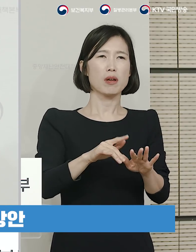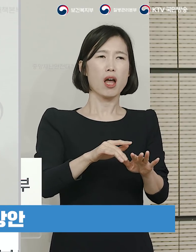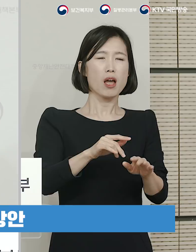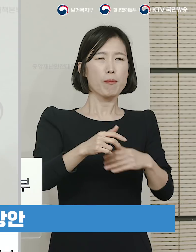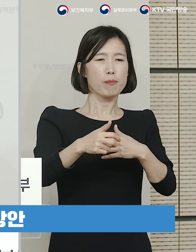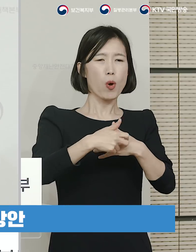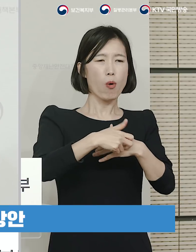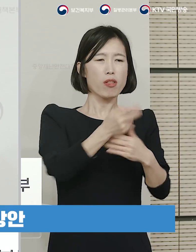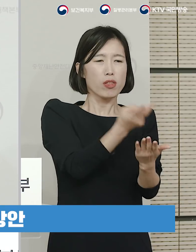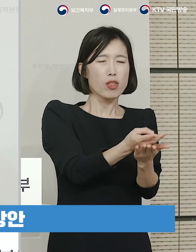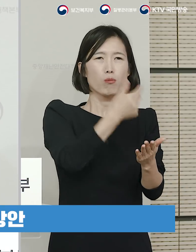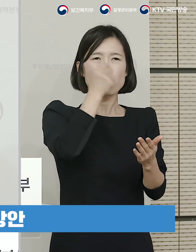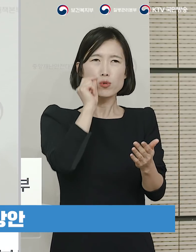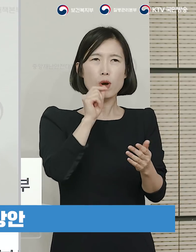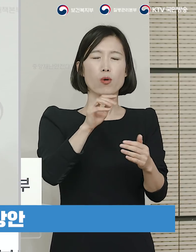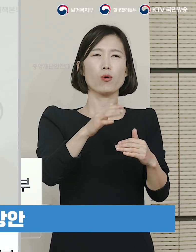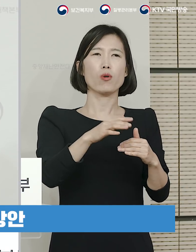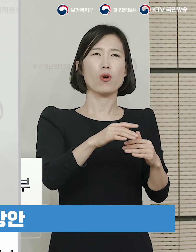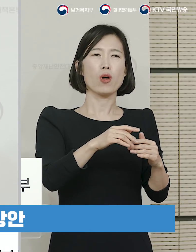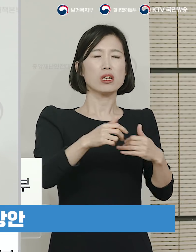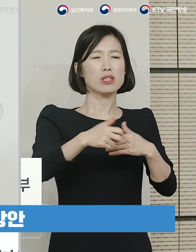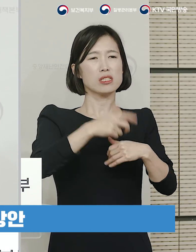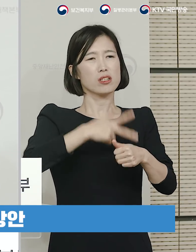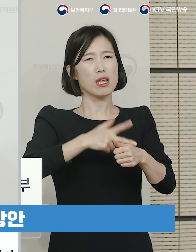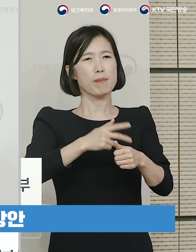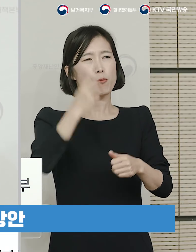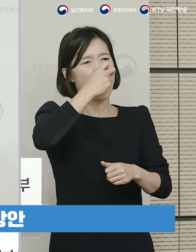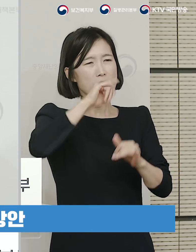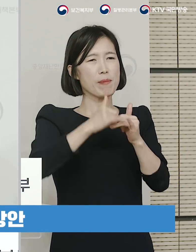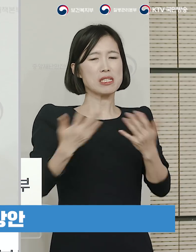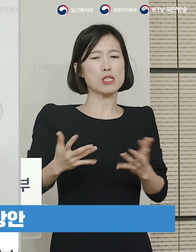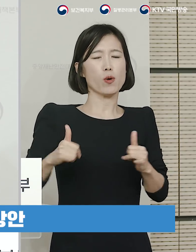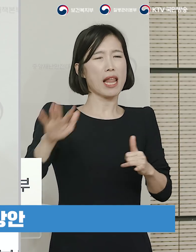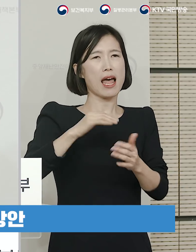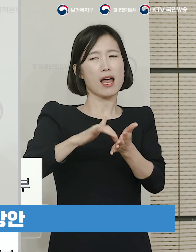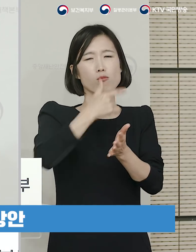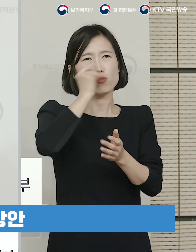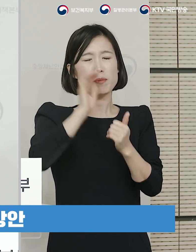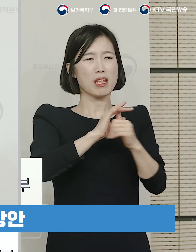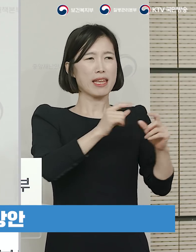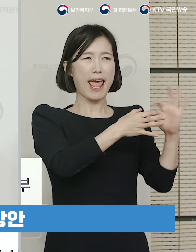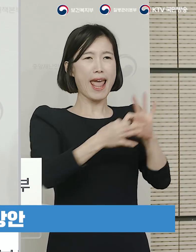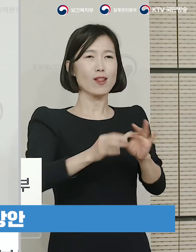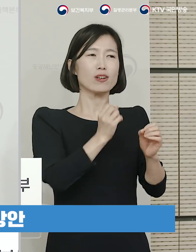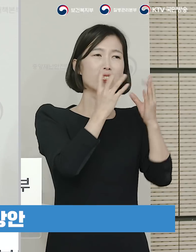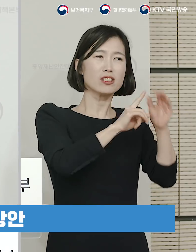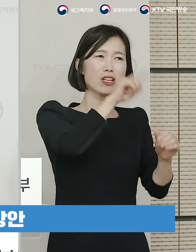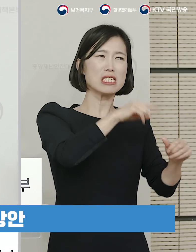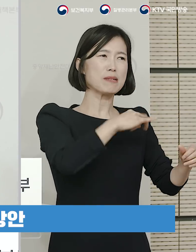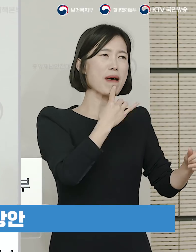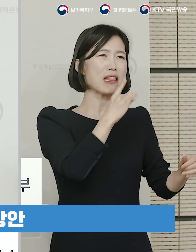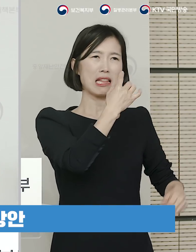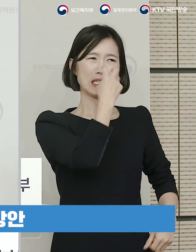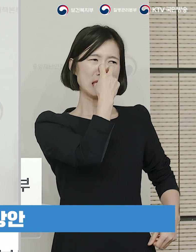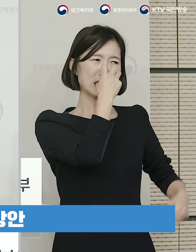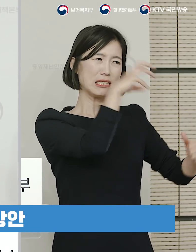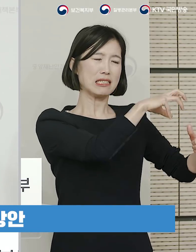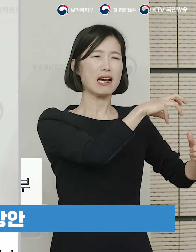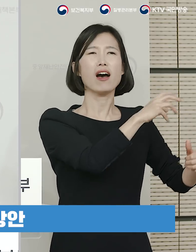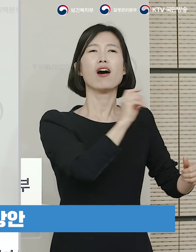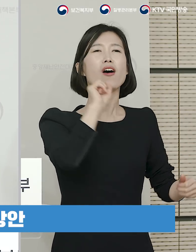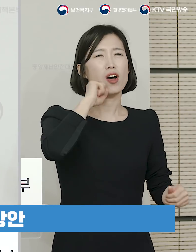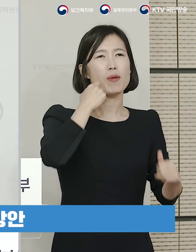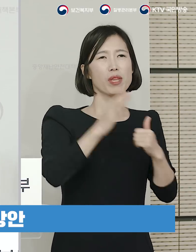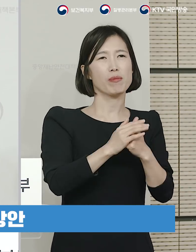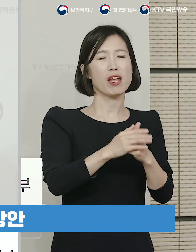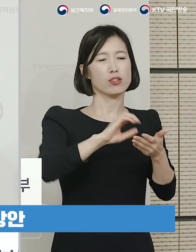합리적이며 현재 제한된 의료 자원을 효과적으로 또 효율적으로 사용하는 그런 방안이다라는 점을